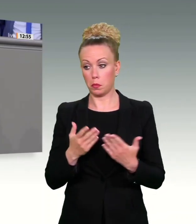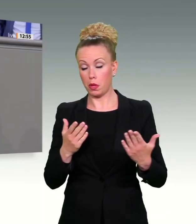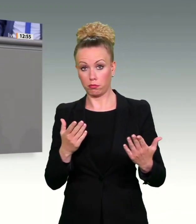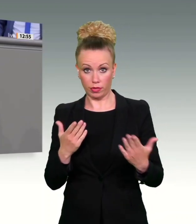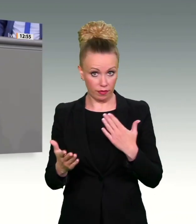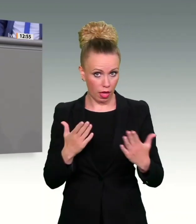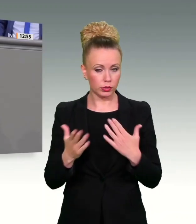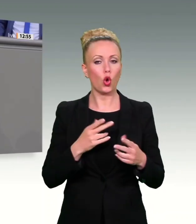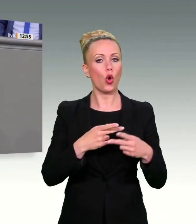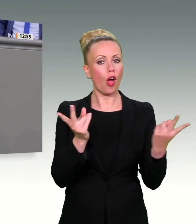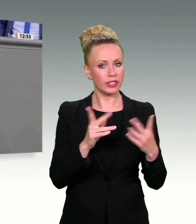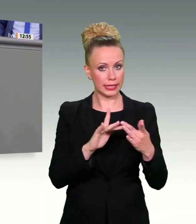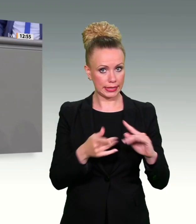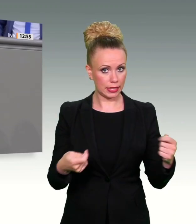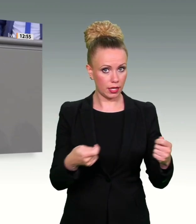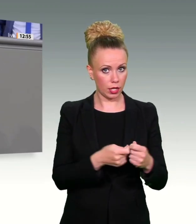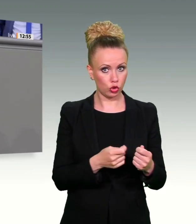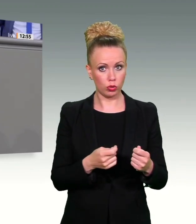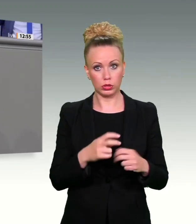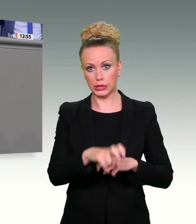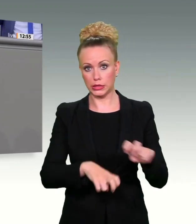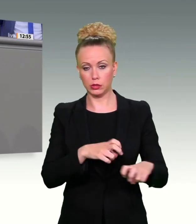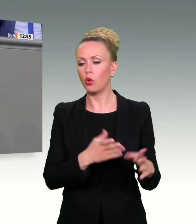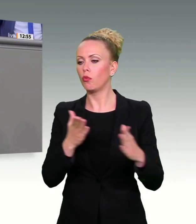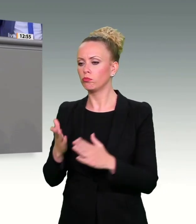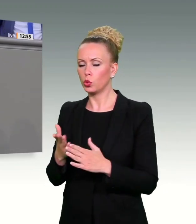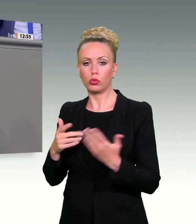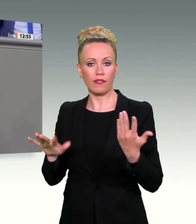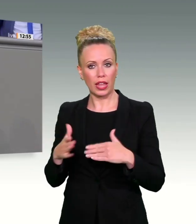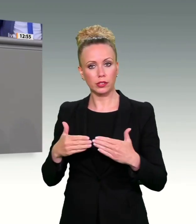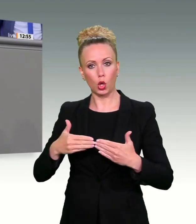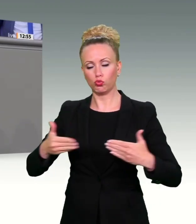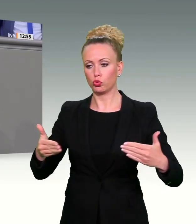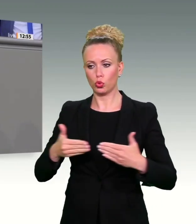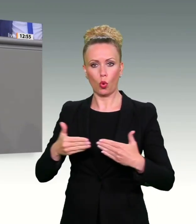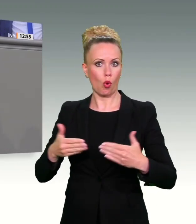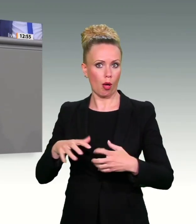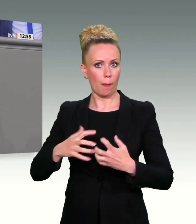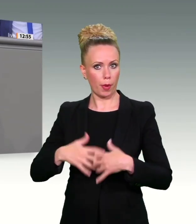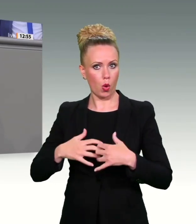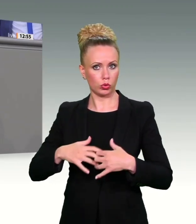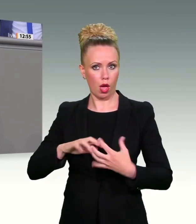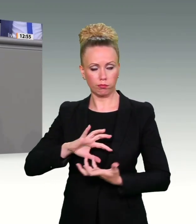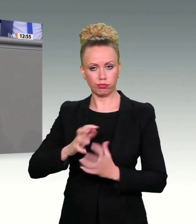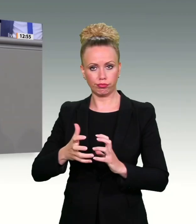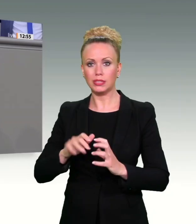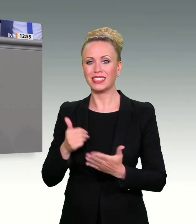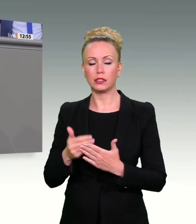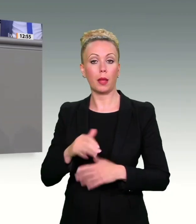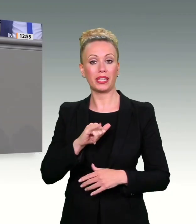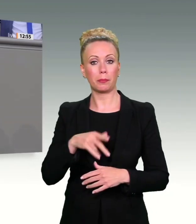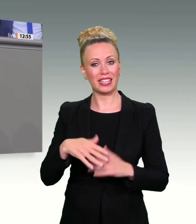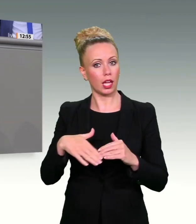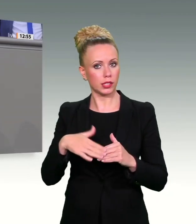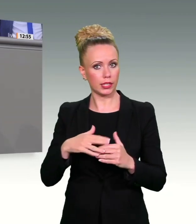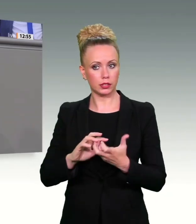Internetanschluss zu benutzen oder aber einen Torbrowser. Der verschleiert nämlich ihre IP-Adresse. Die IP-Adressen, die Sie da erfahren